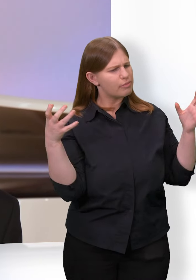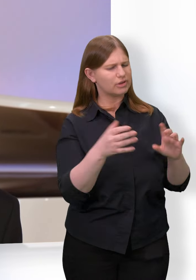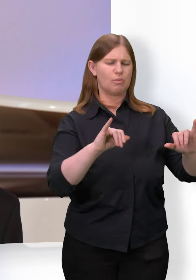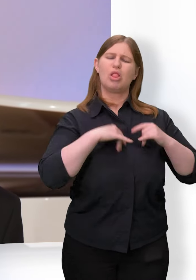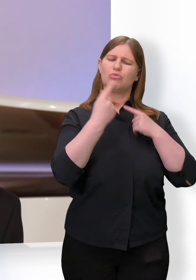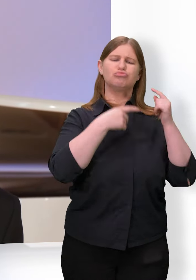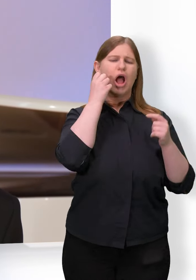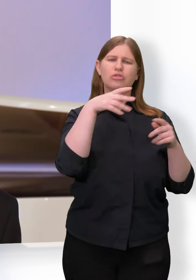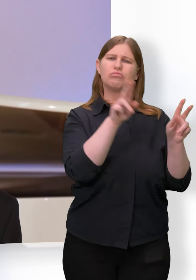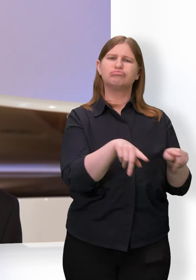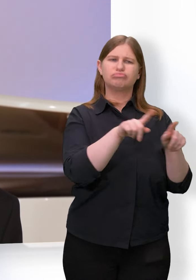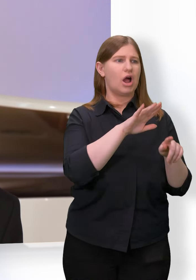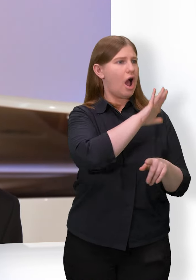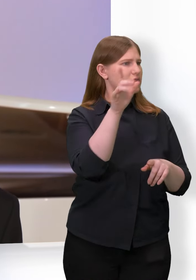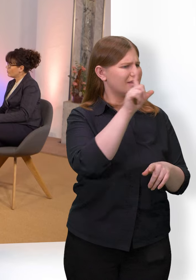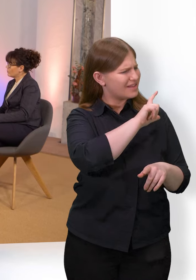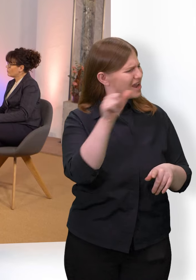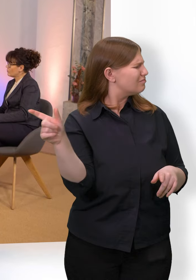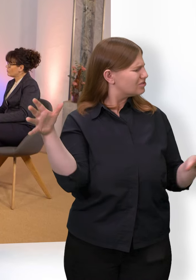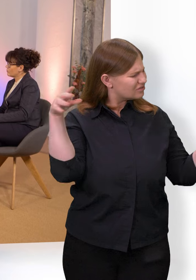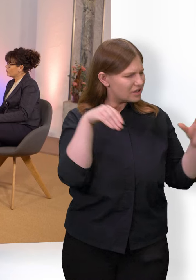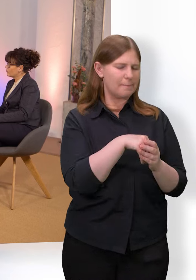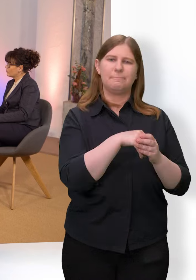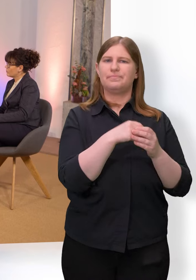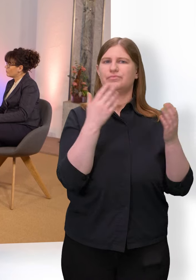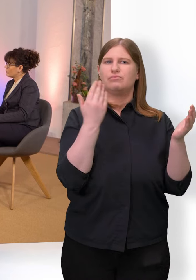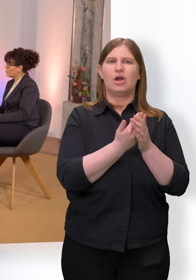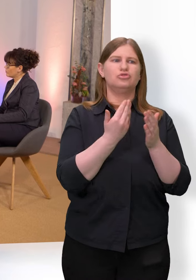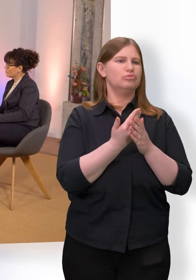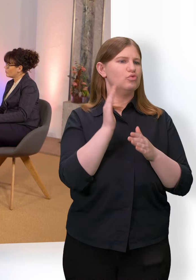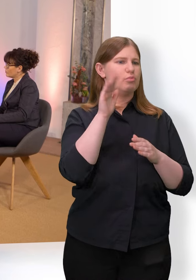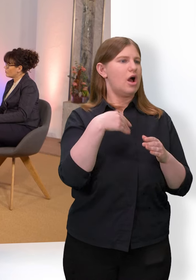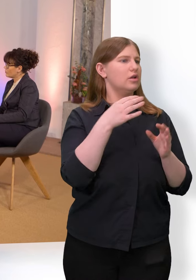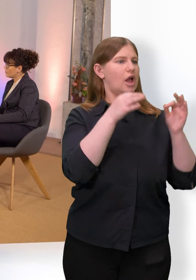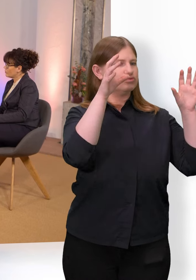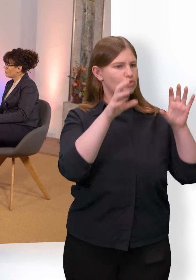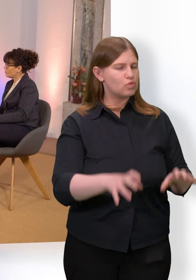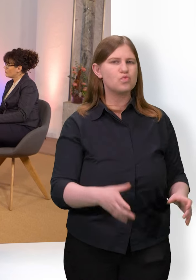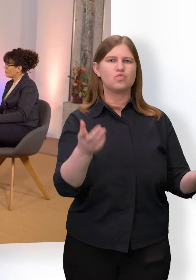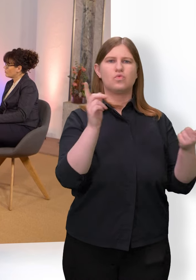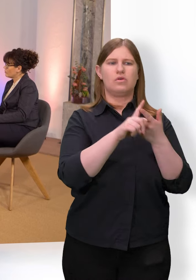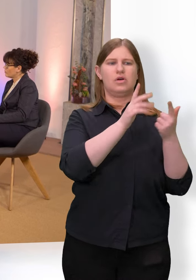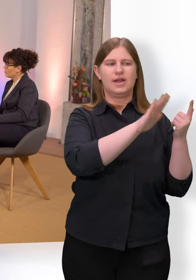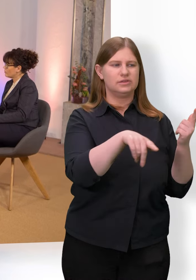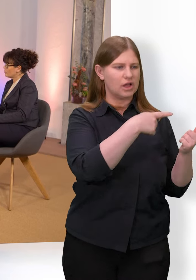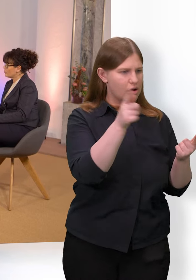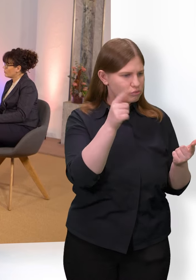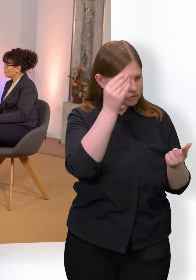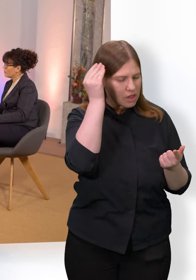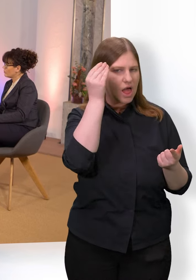mit allen Themen, die dazugehören. Das heißt, da geht es dann um Tagesstruktur, da geht es darum, dass die Kinder auch lernen, sondern dass das zum